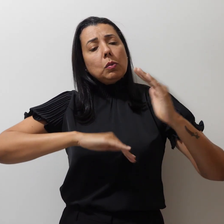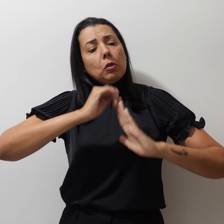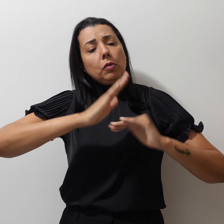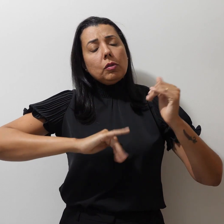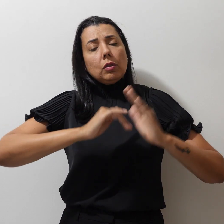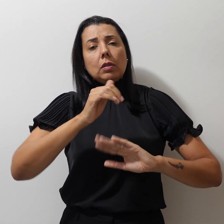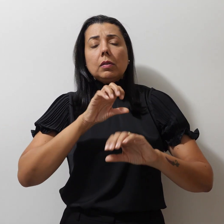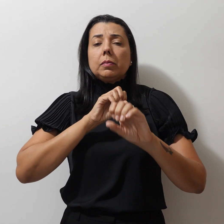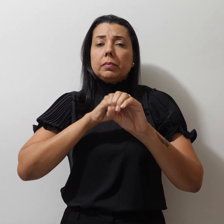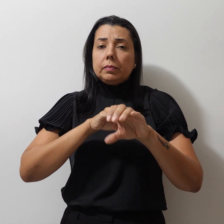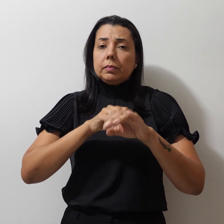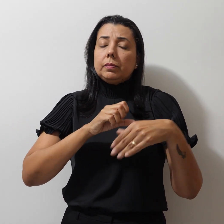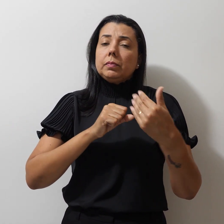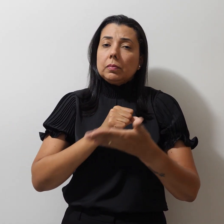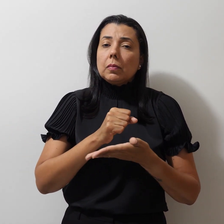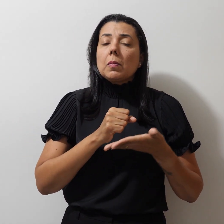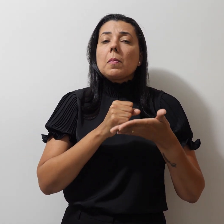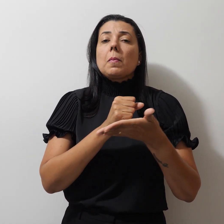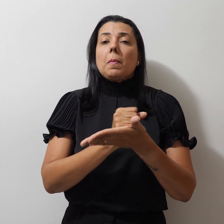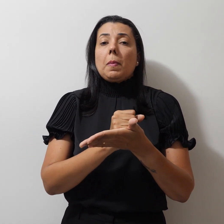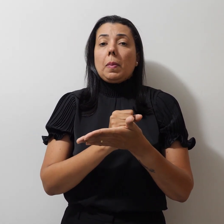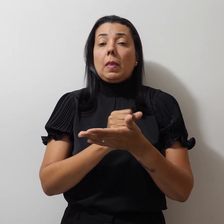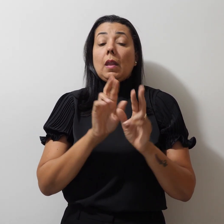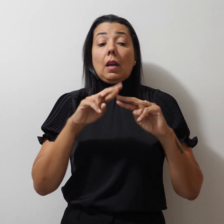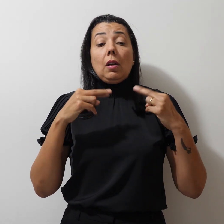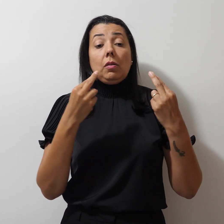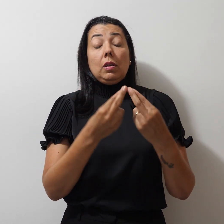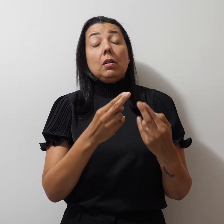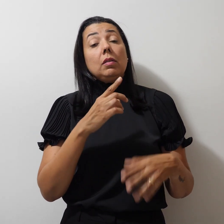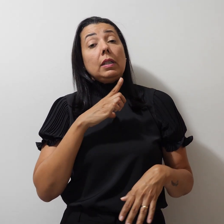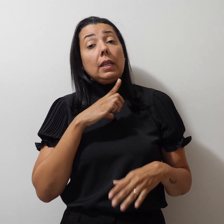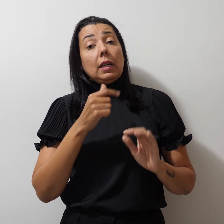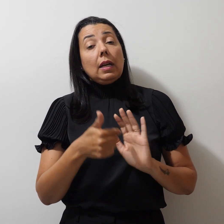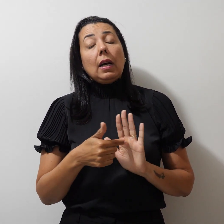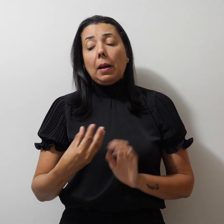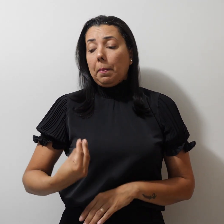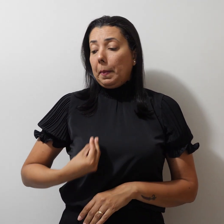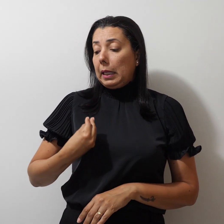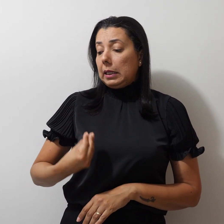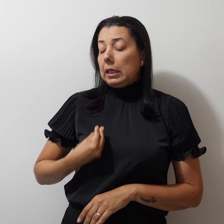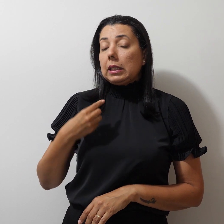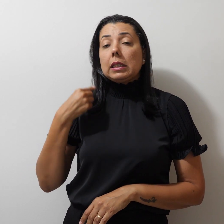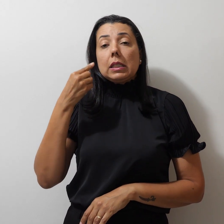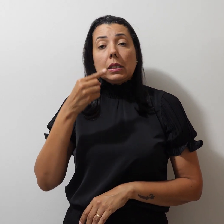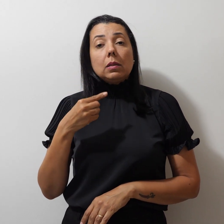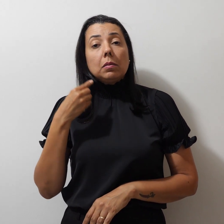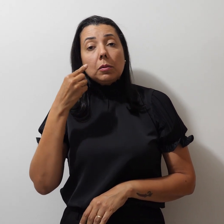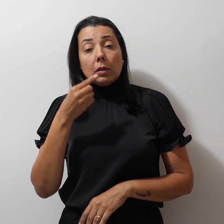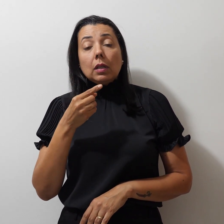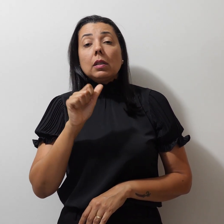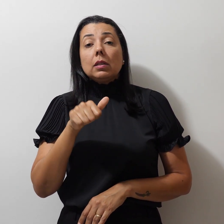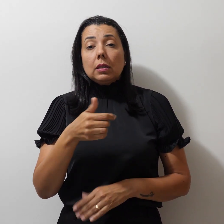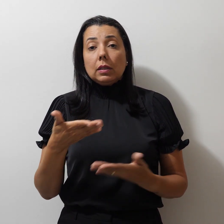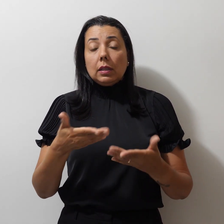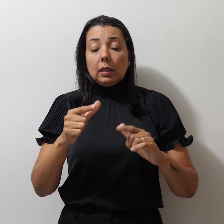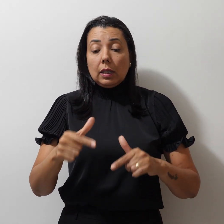da educação básica. A reunião terá a presença de deputados que estão à frente da